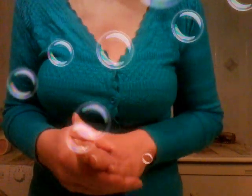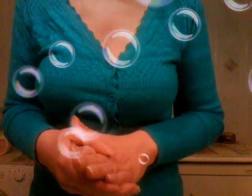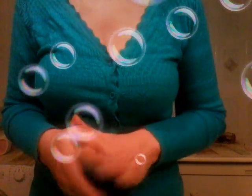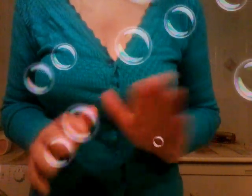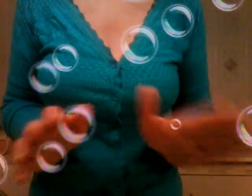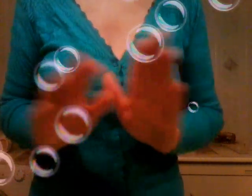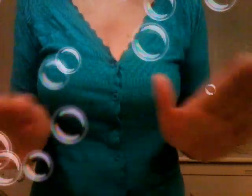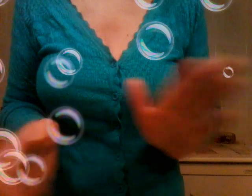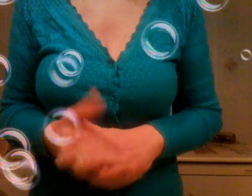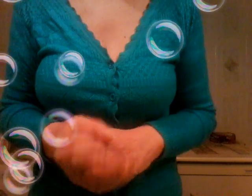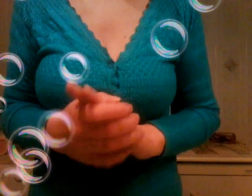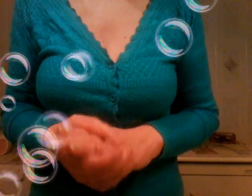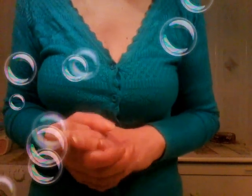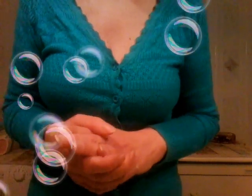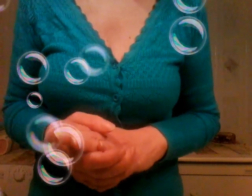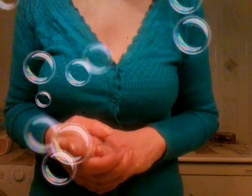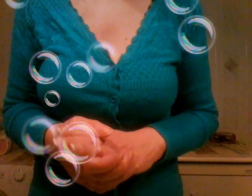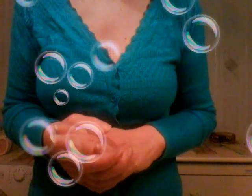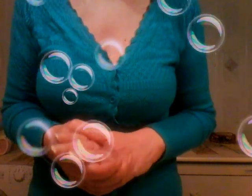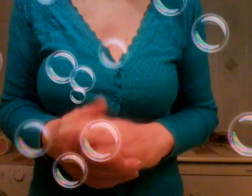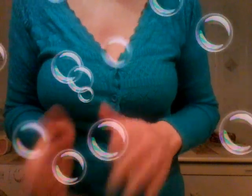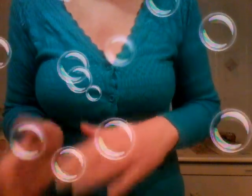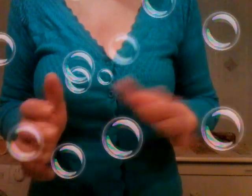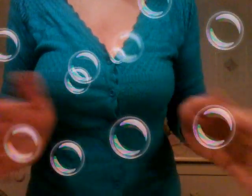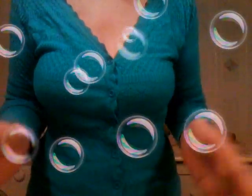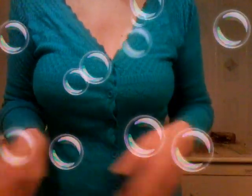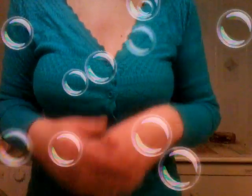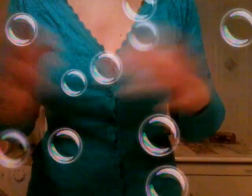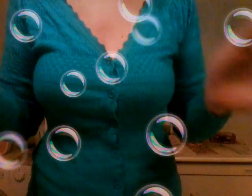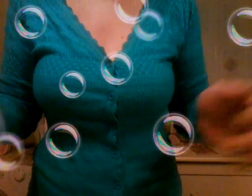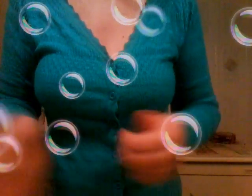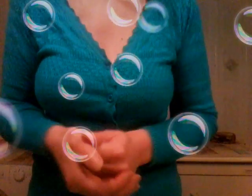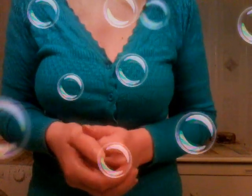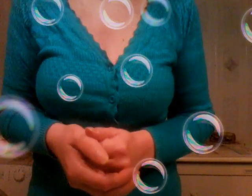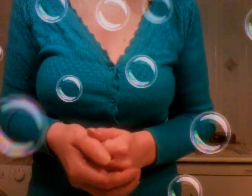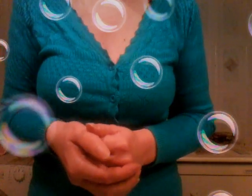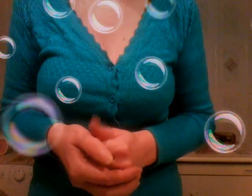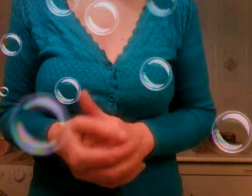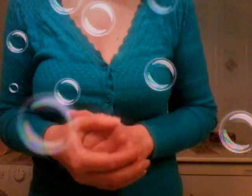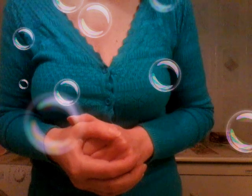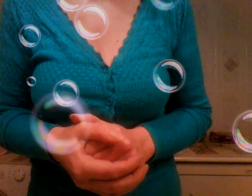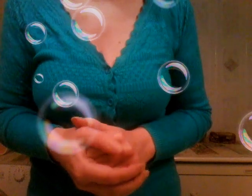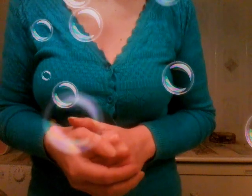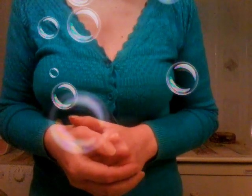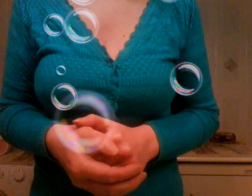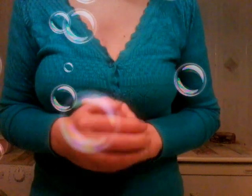con questo fate che volete non pagate le tasse tanto c'è la toscana la piscera toscana e paga le tasse è